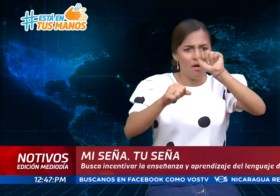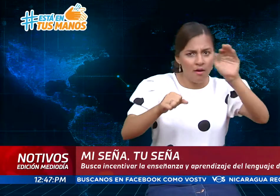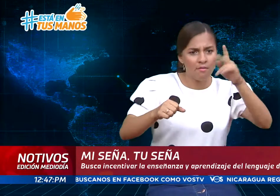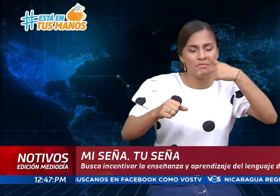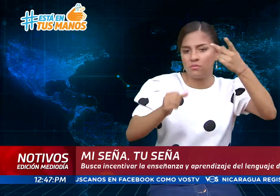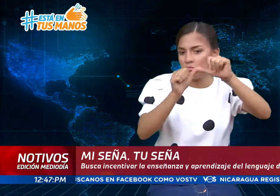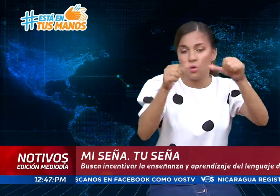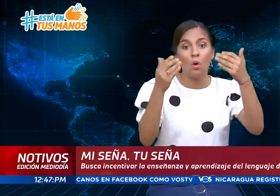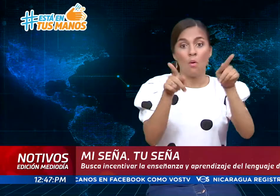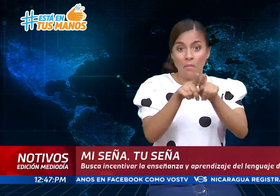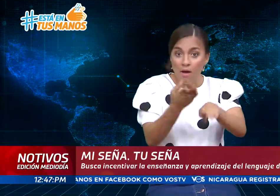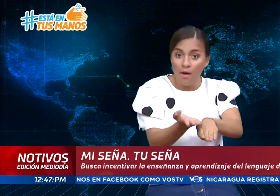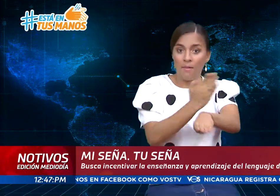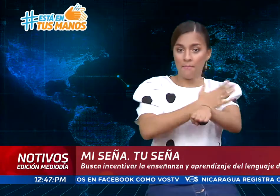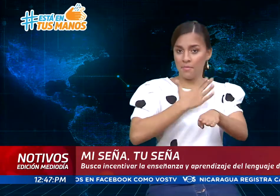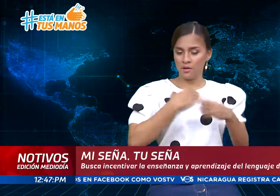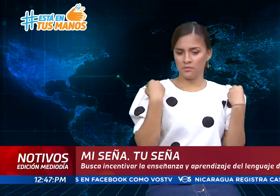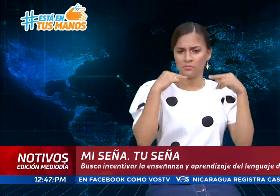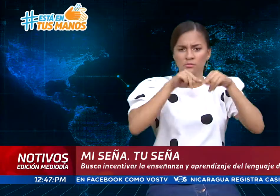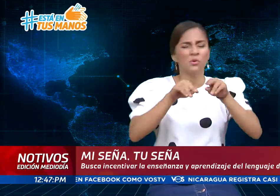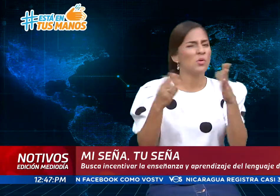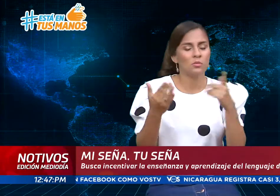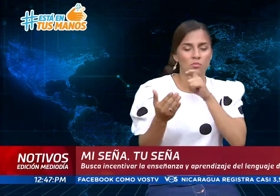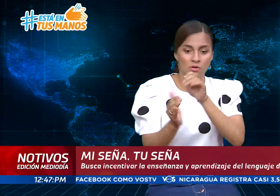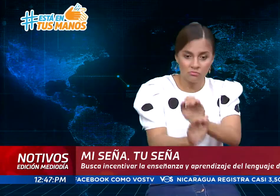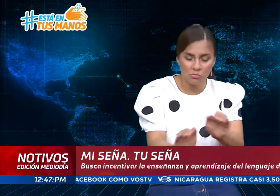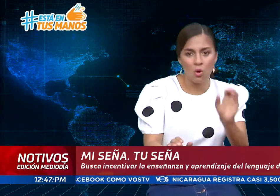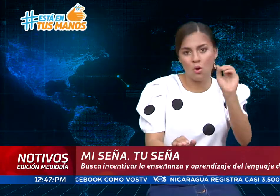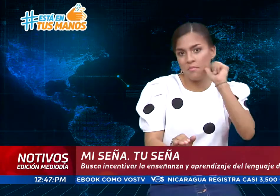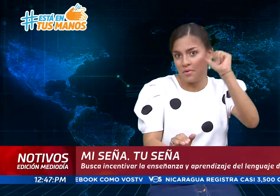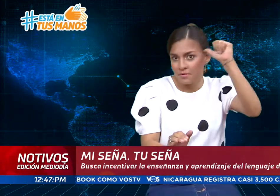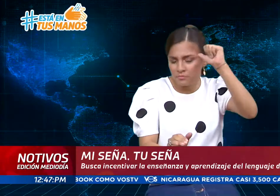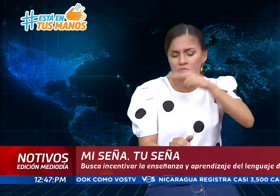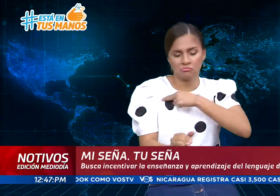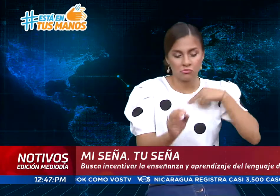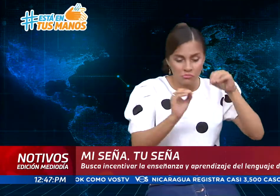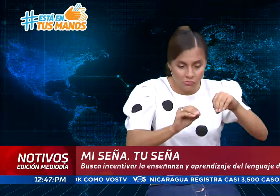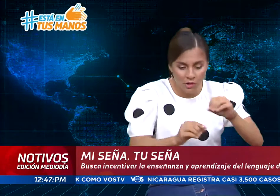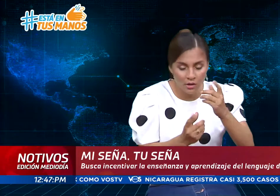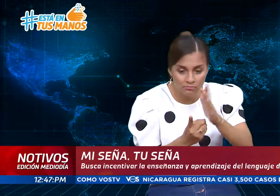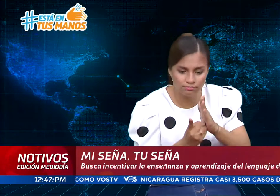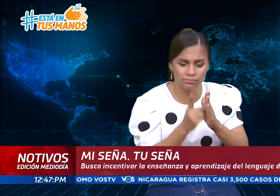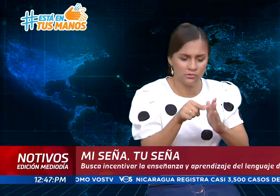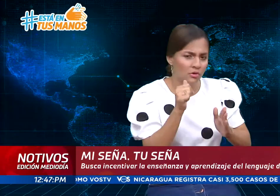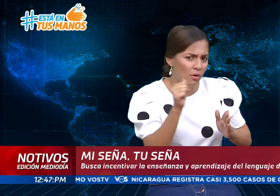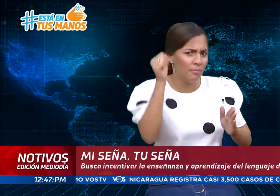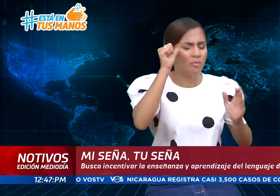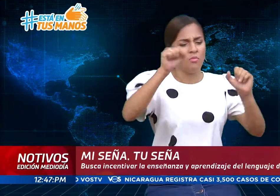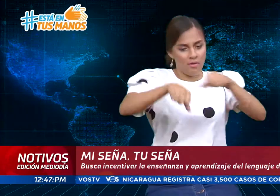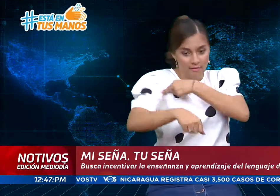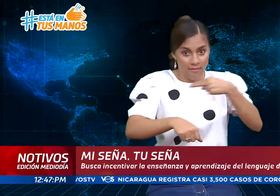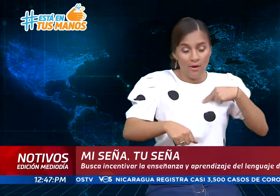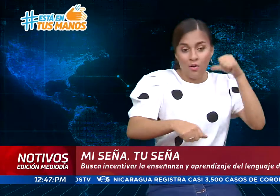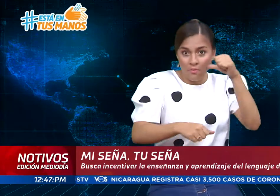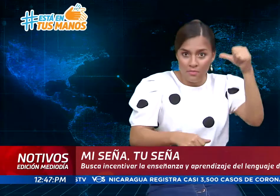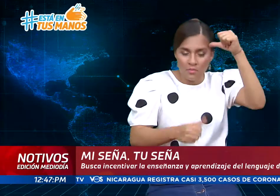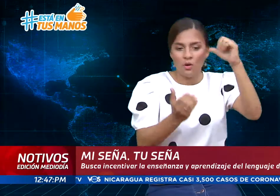contacto con la comunidad sorda. No solo las personas oyentes van a ver este programa,